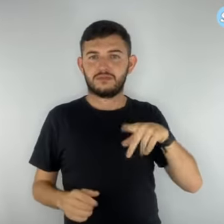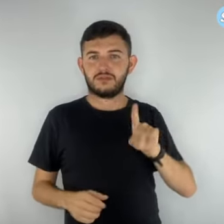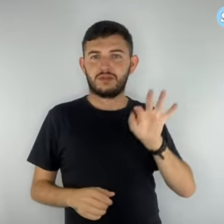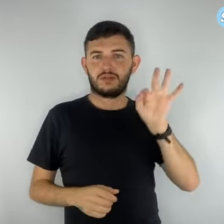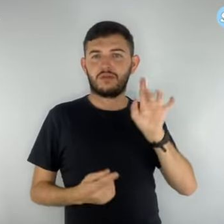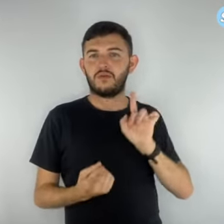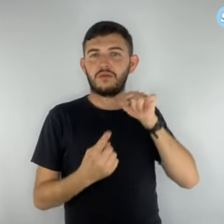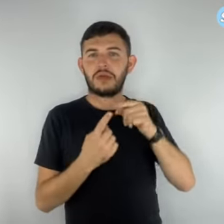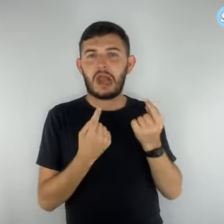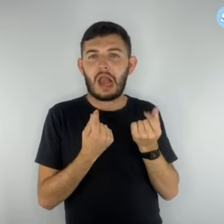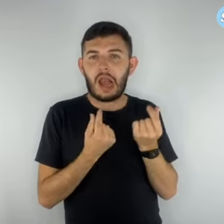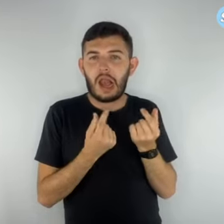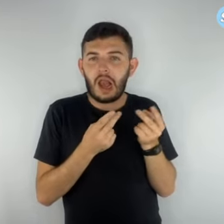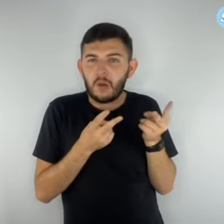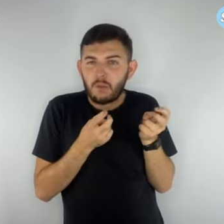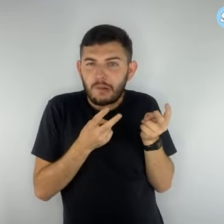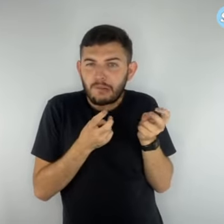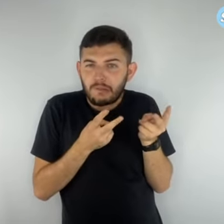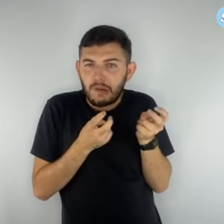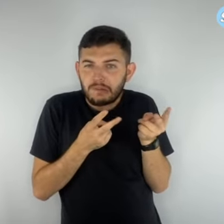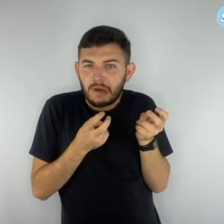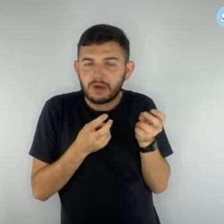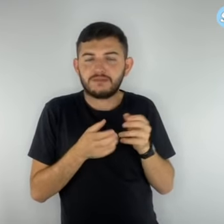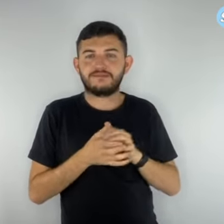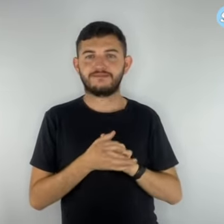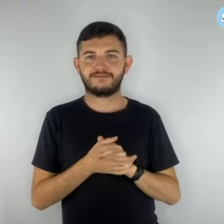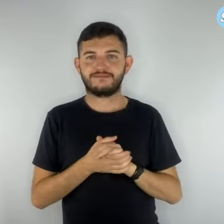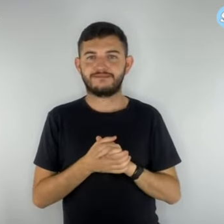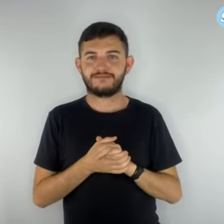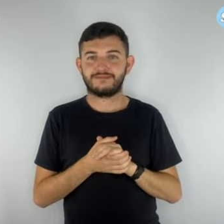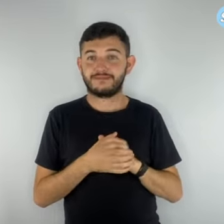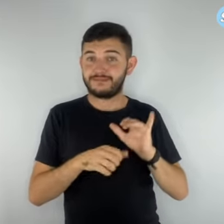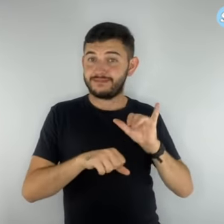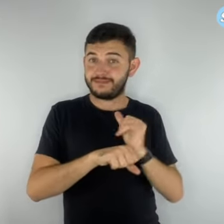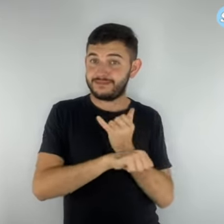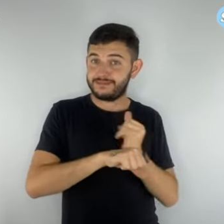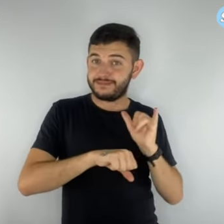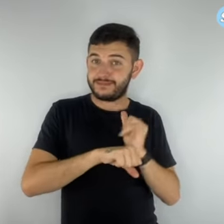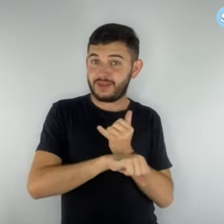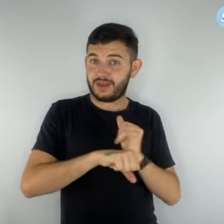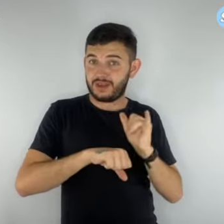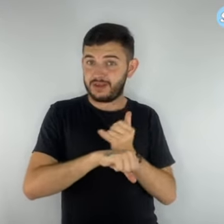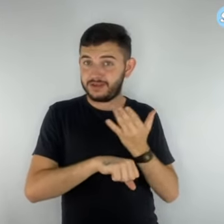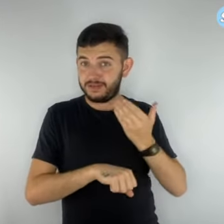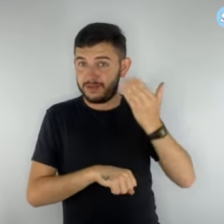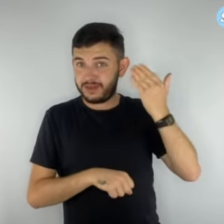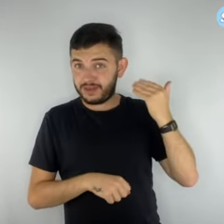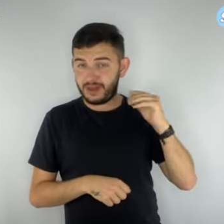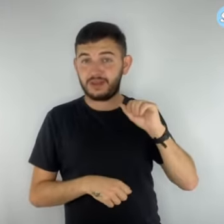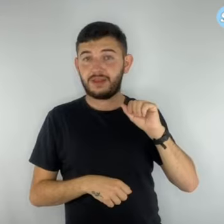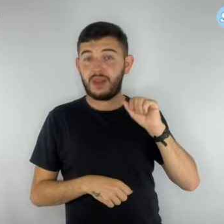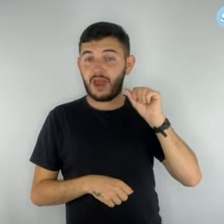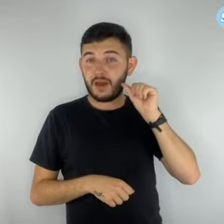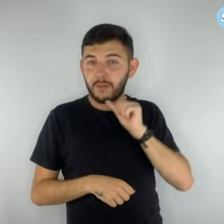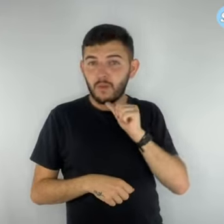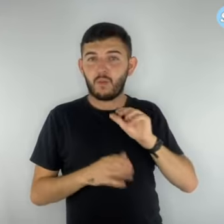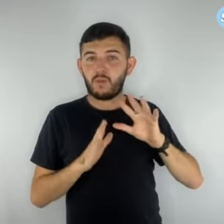Na última artimanha, a estelionatária se passa pela diretora jurídica do sindicato, Gilza